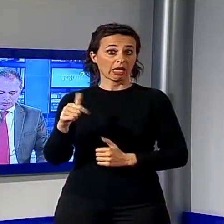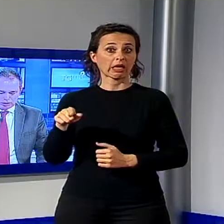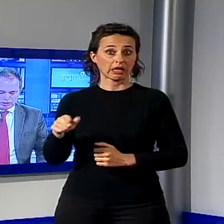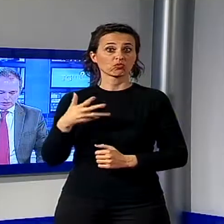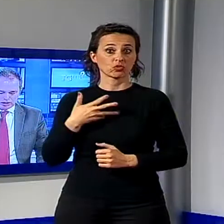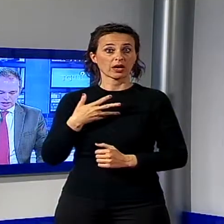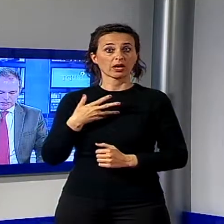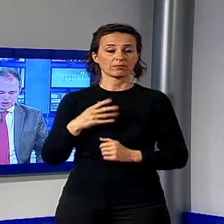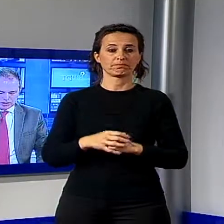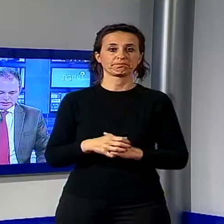tipo di emergenza.